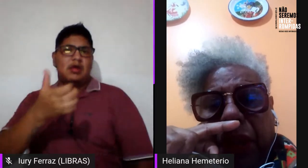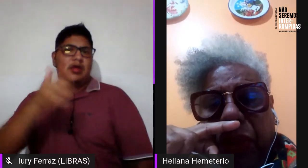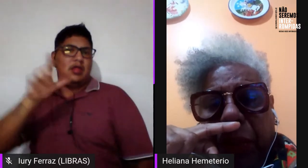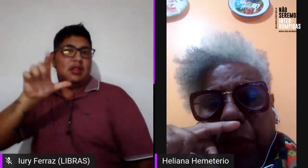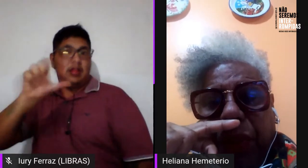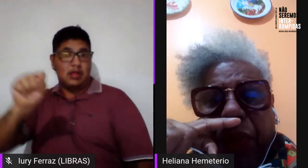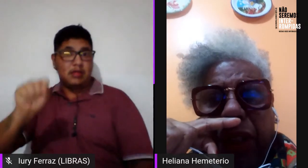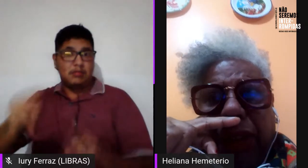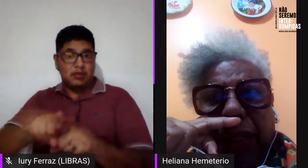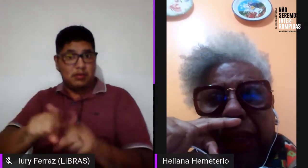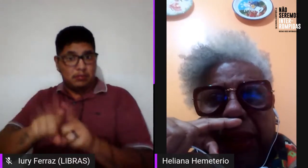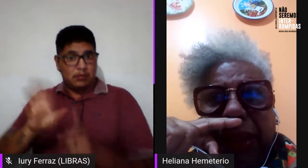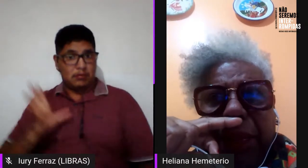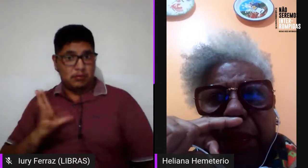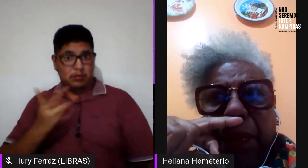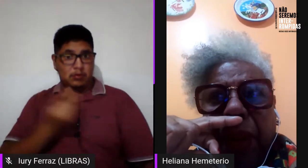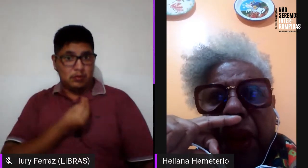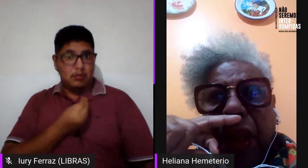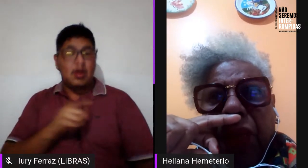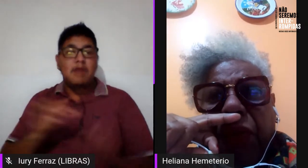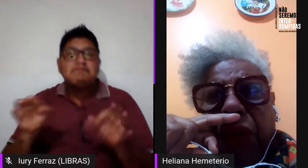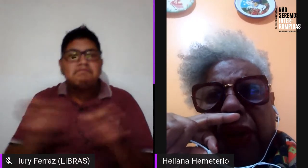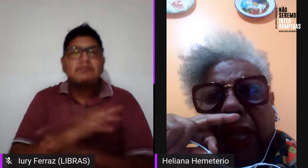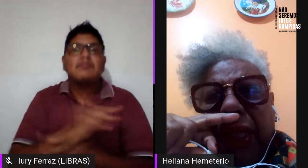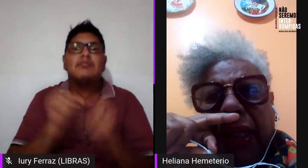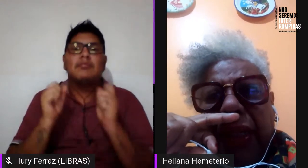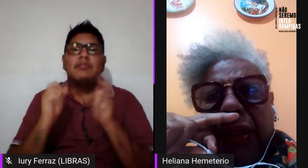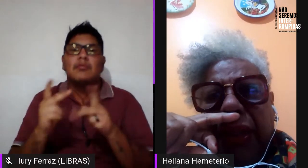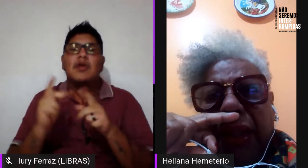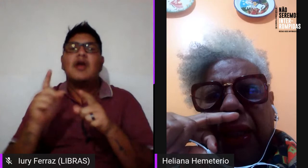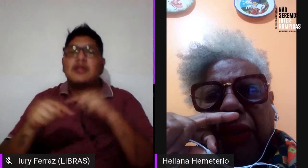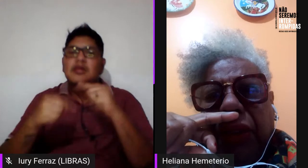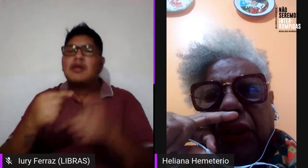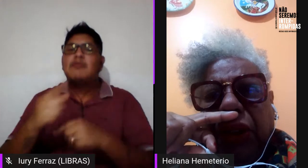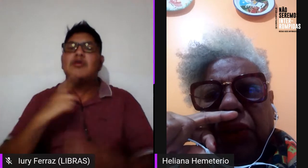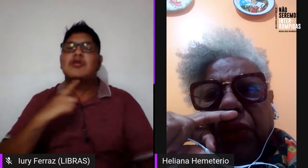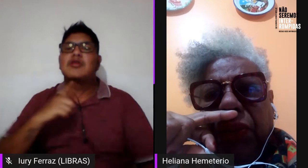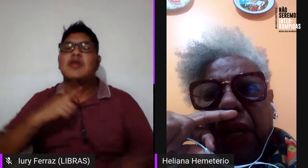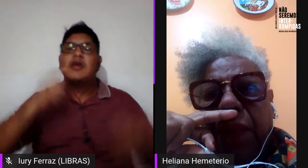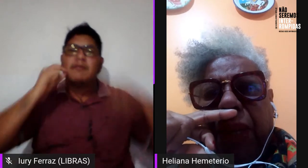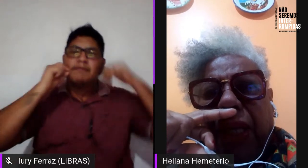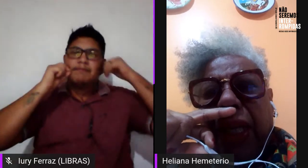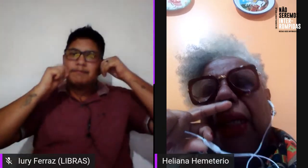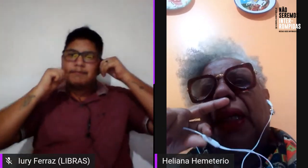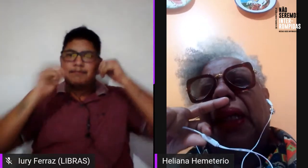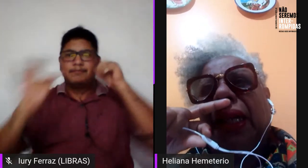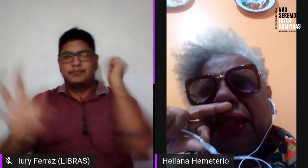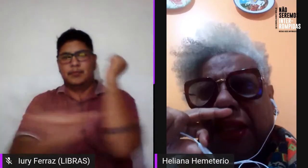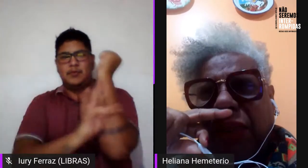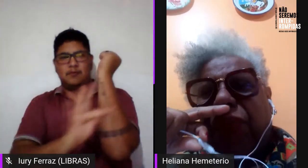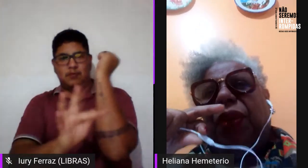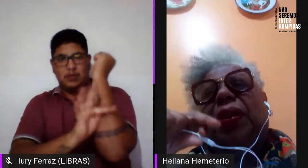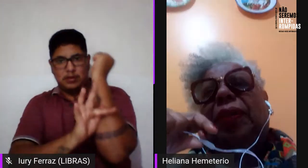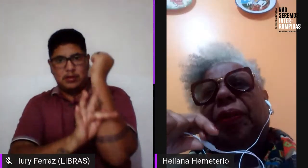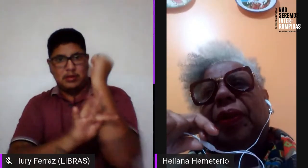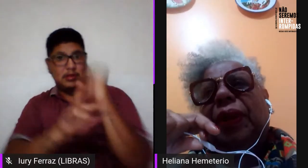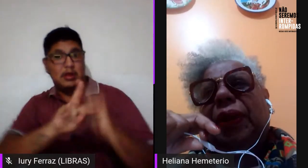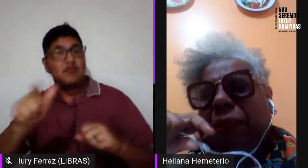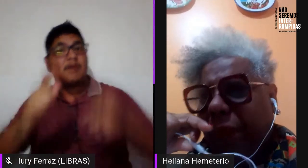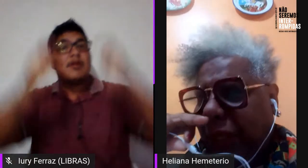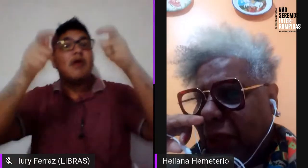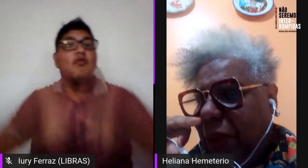nós vamos para Fortaleza, Fortaleza, a gente vai para Recife.